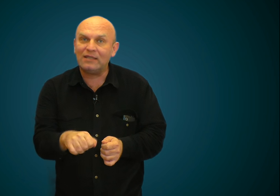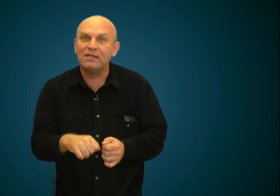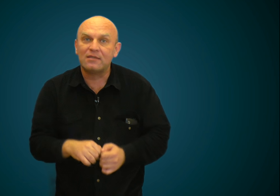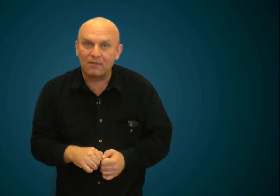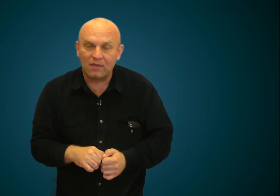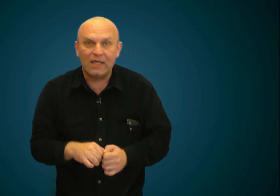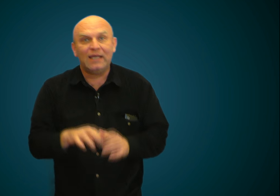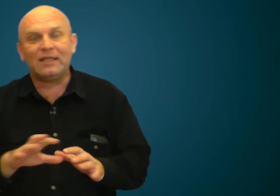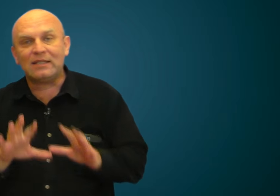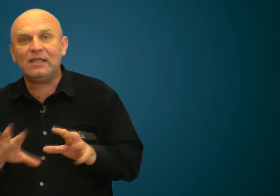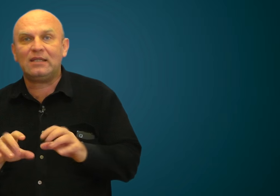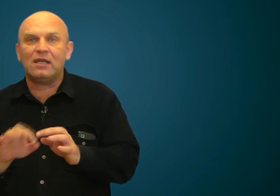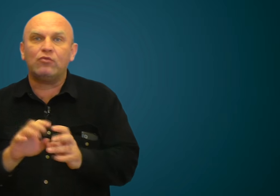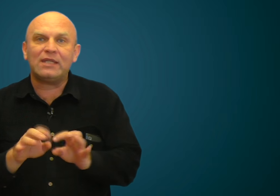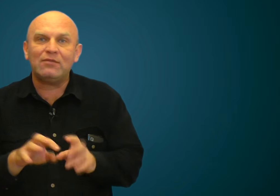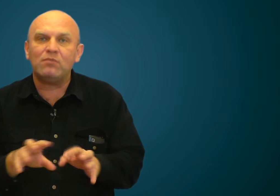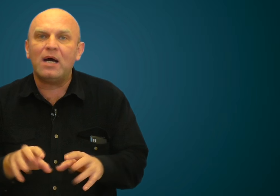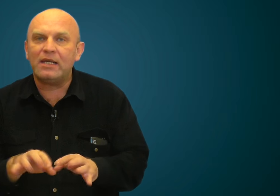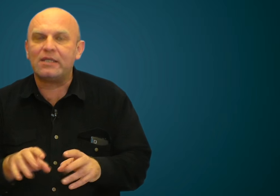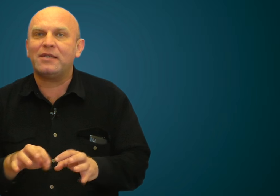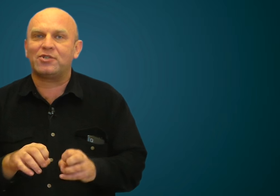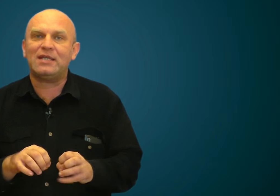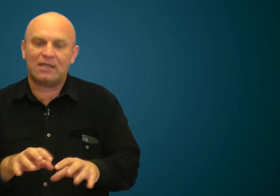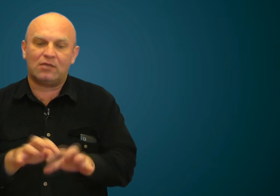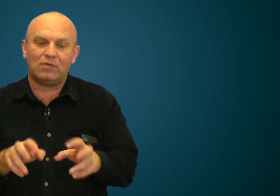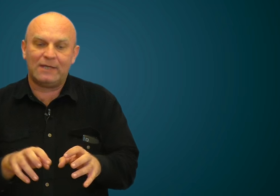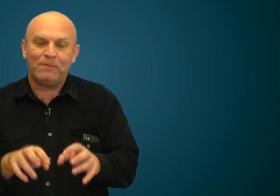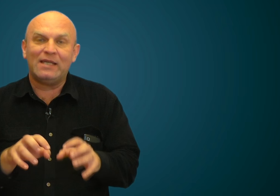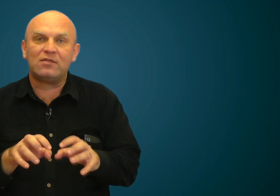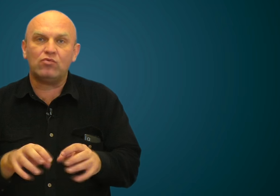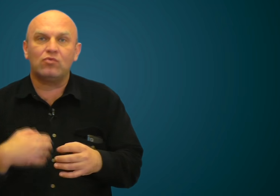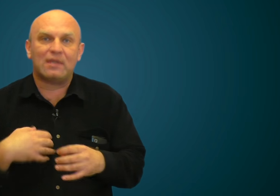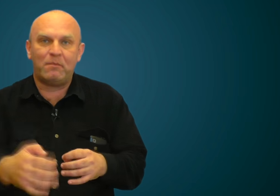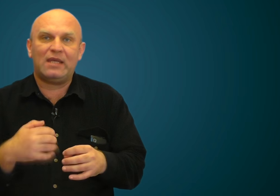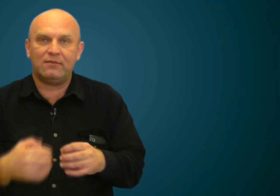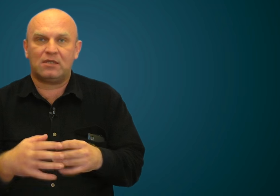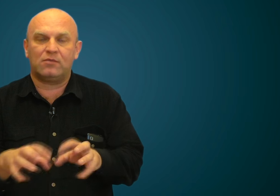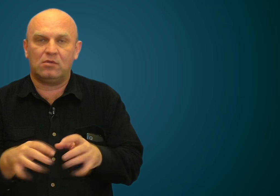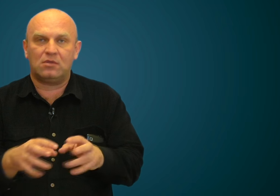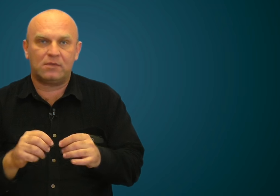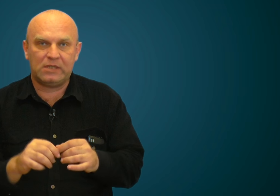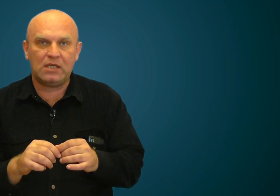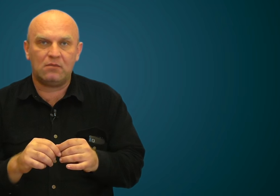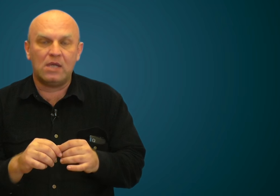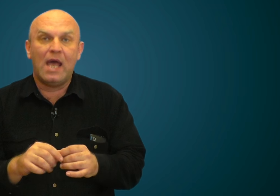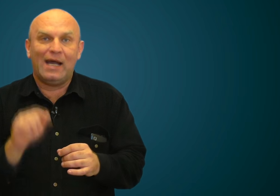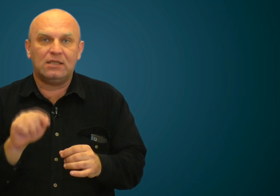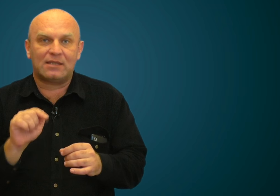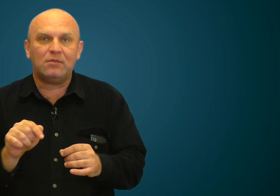отлистывал и так далее, и так далее. Вот такие вот маленькие жесты, которые рисуются перед вашим солнечным сплетением, они на самом